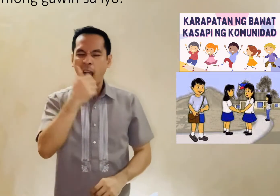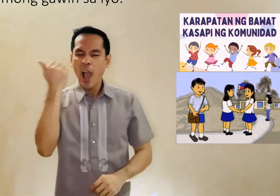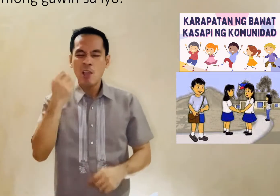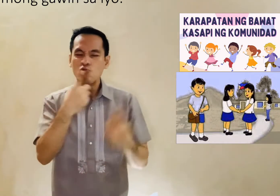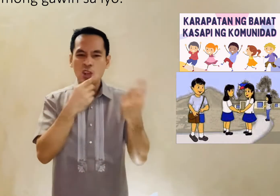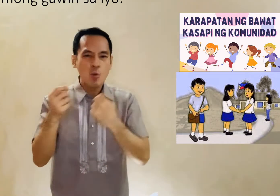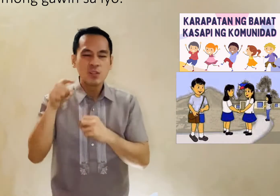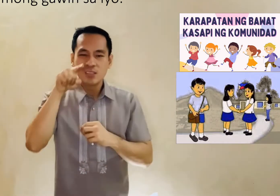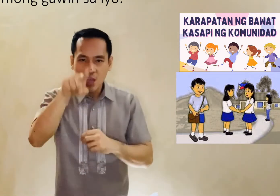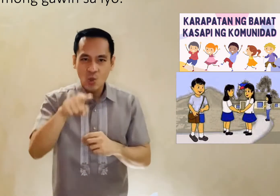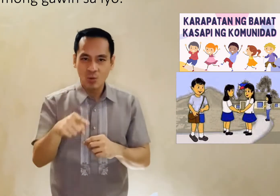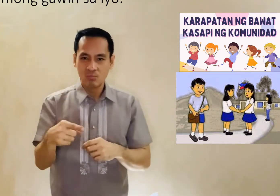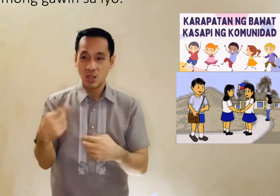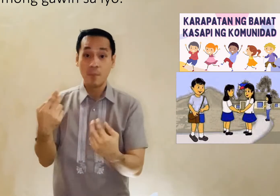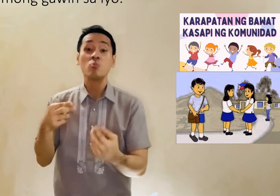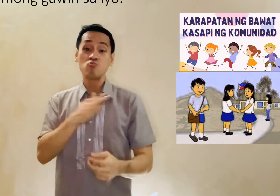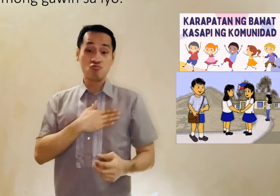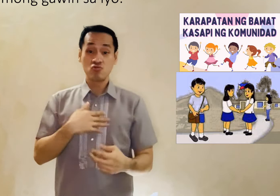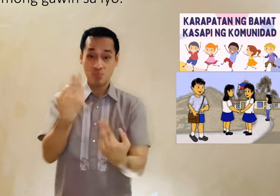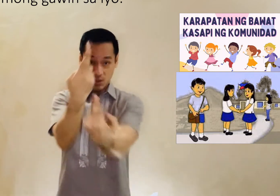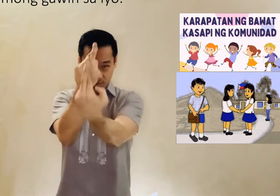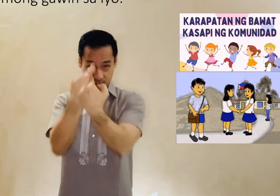iba Ang ayaw mong gawin sa iyo